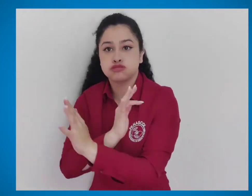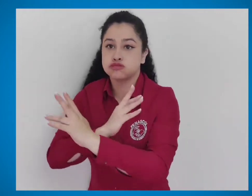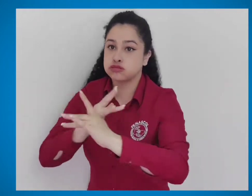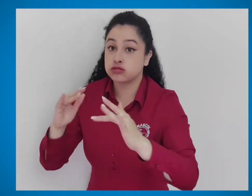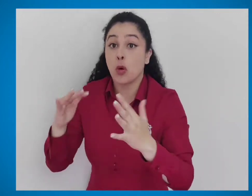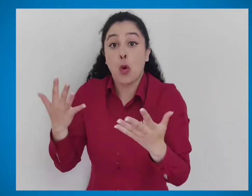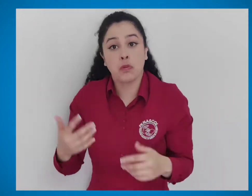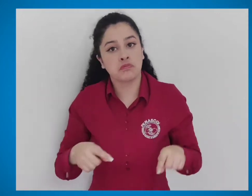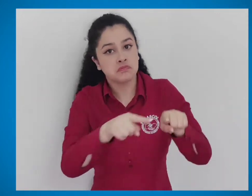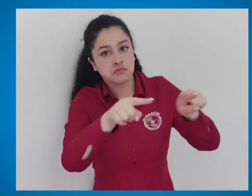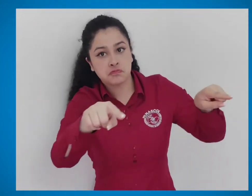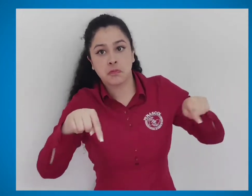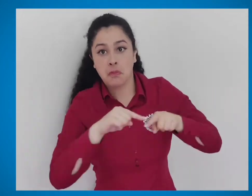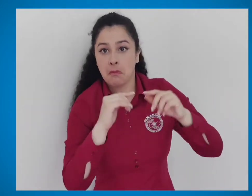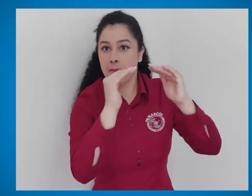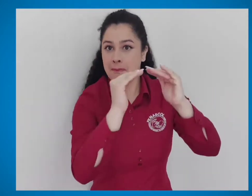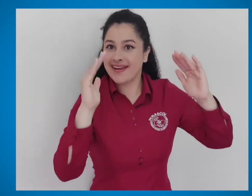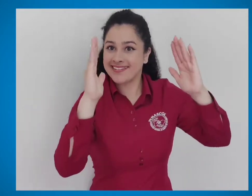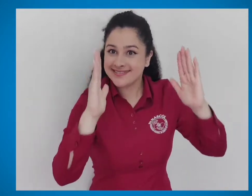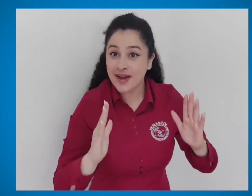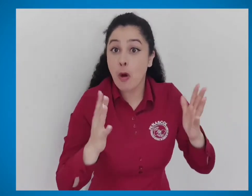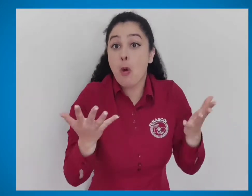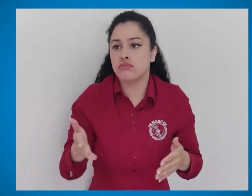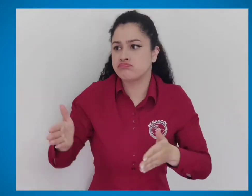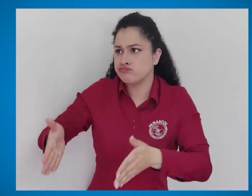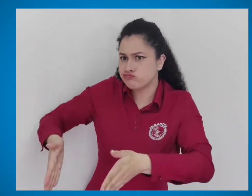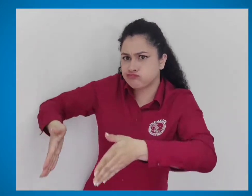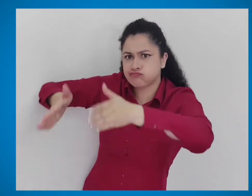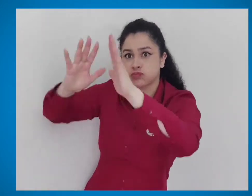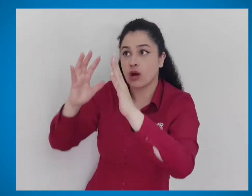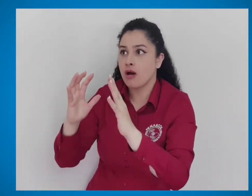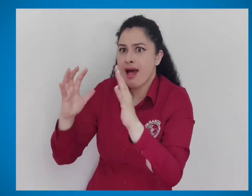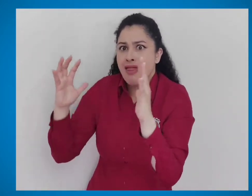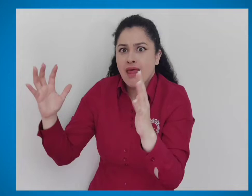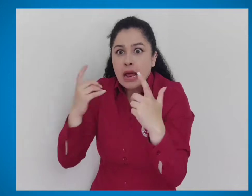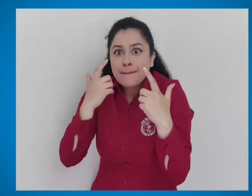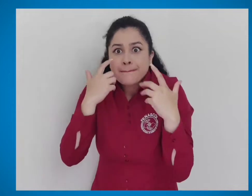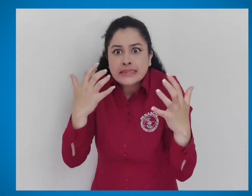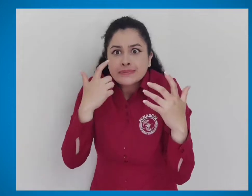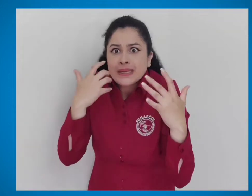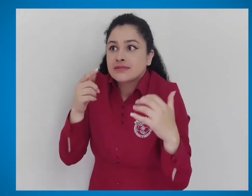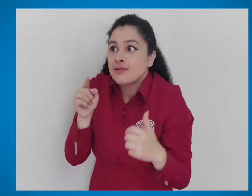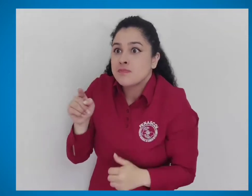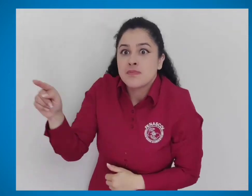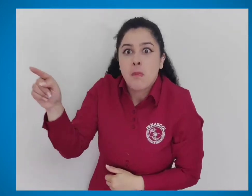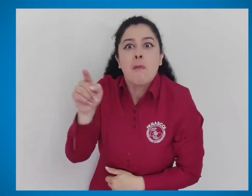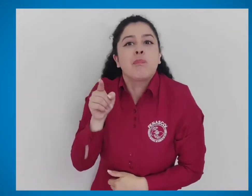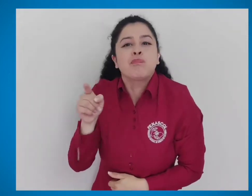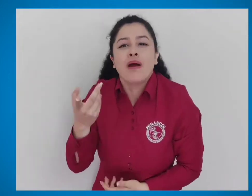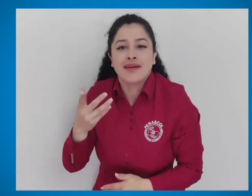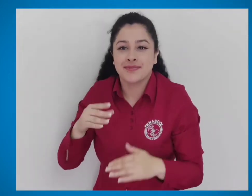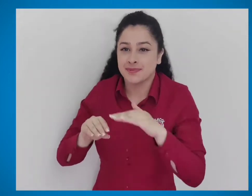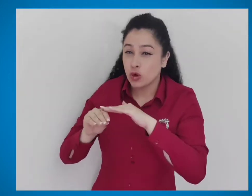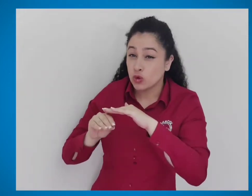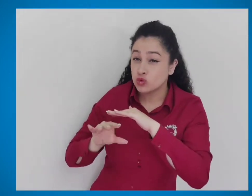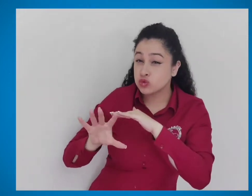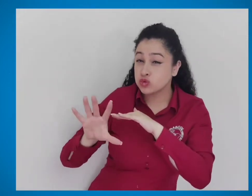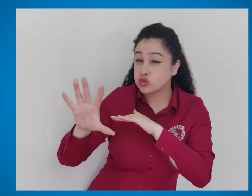monumentos, y espacios representativos iluminándolos de esta